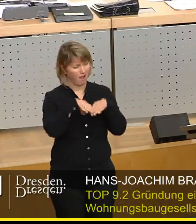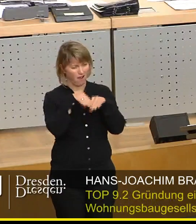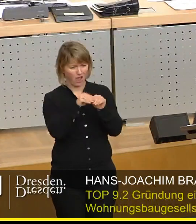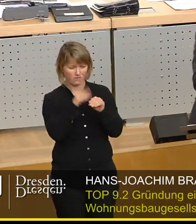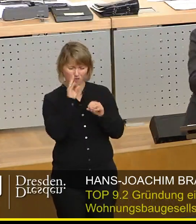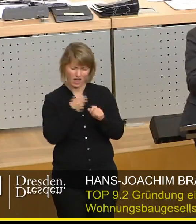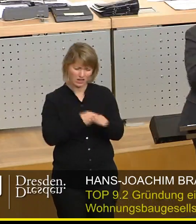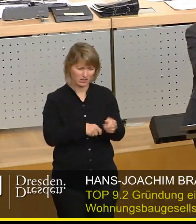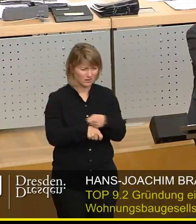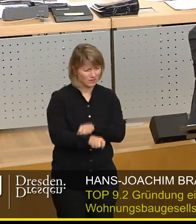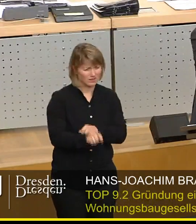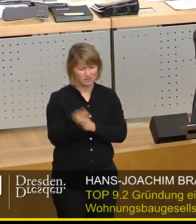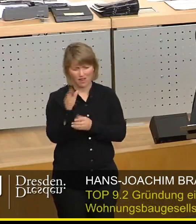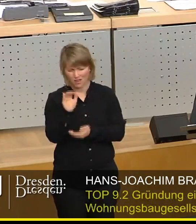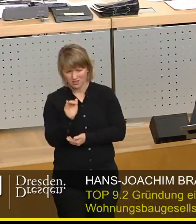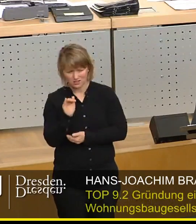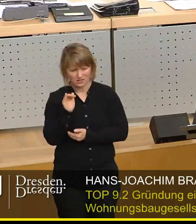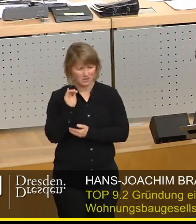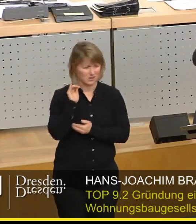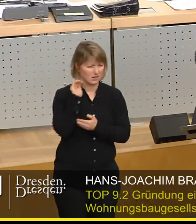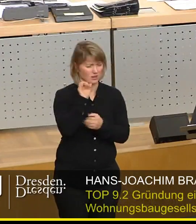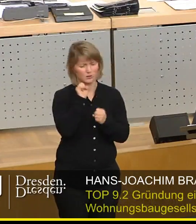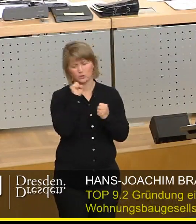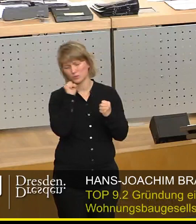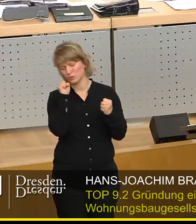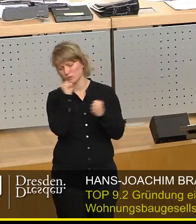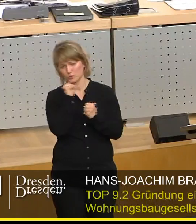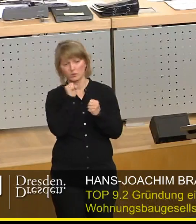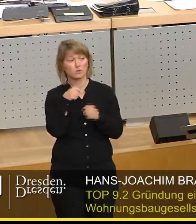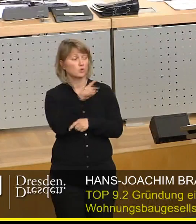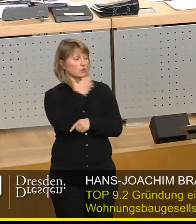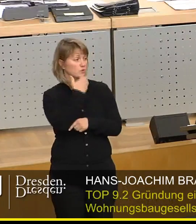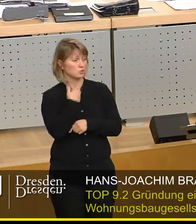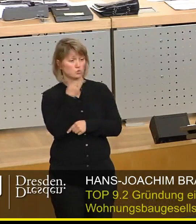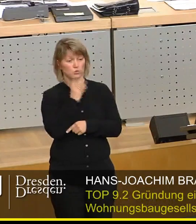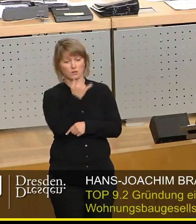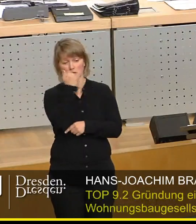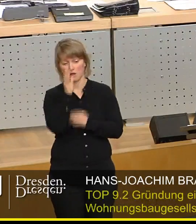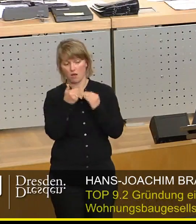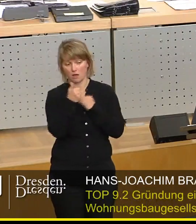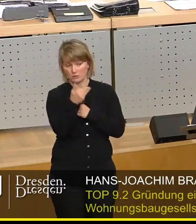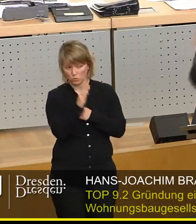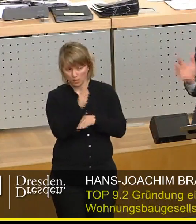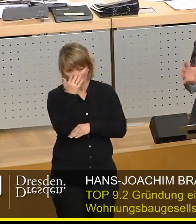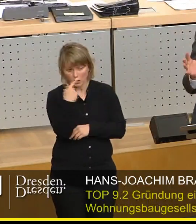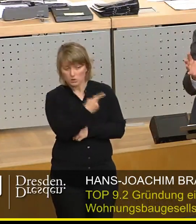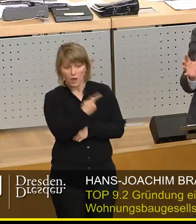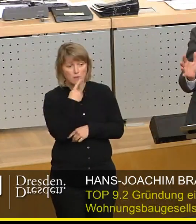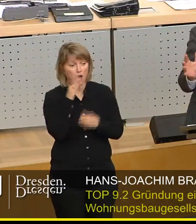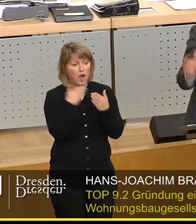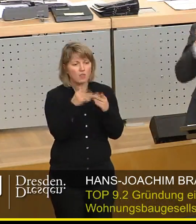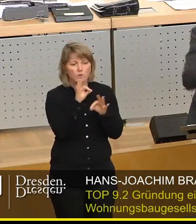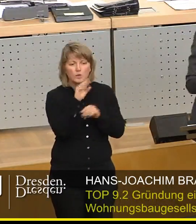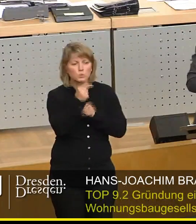Geld in die Hand mit einem, über den Zeitraum, Sie wollen es ja über 100 Jahre dann machen, erfolgreich sein, für ein Strohfeuer.